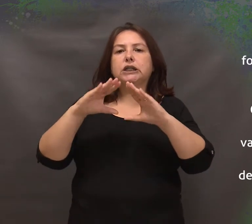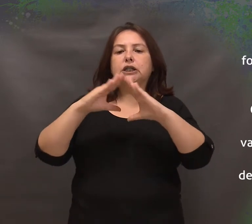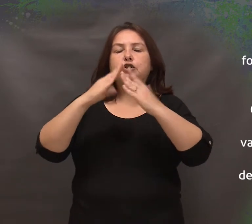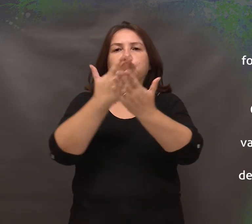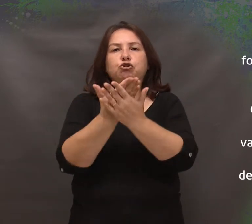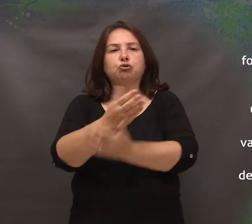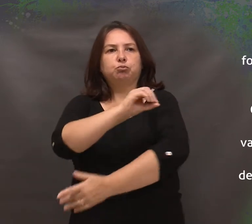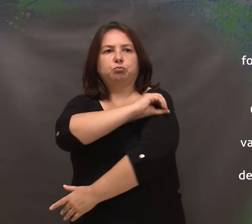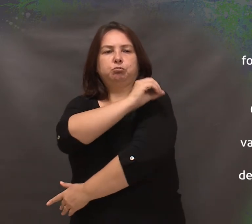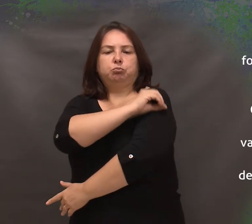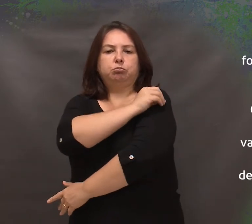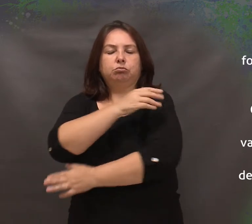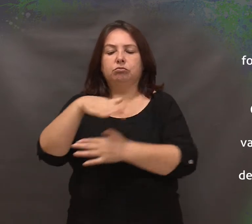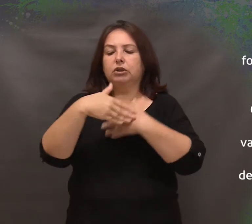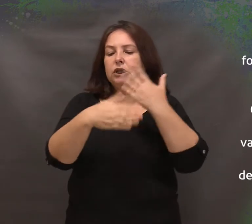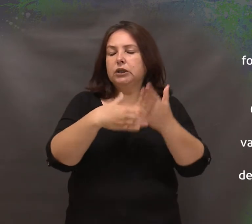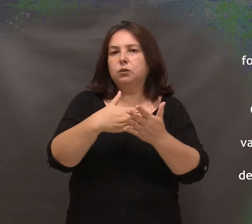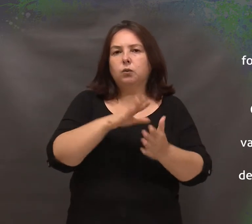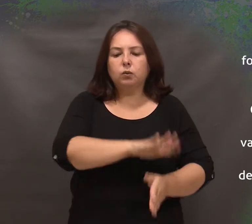portadoras de deficiência física e mental.